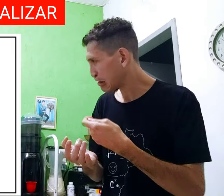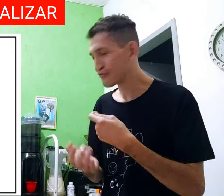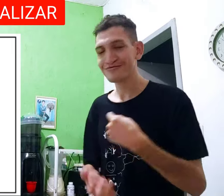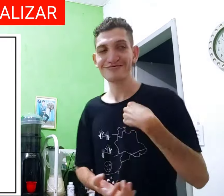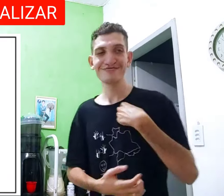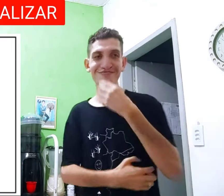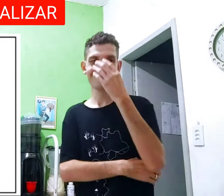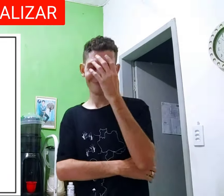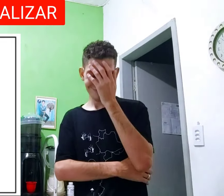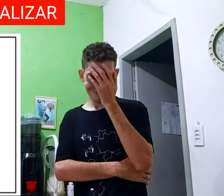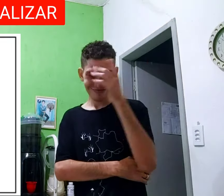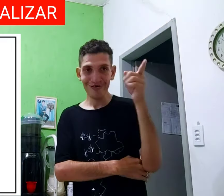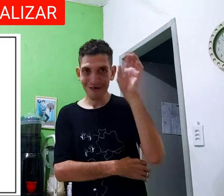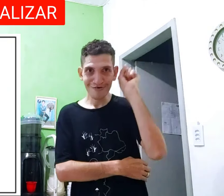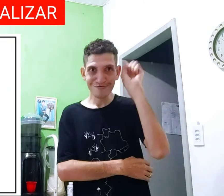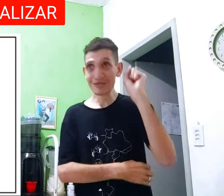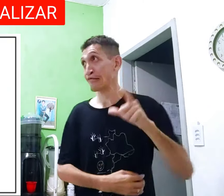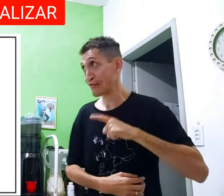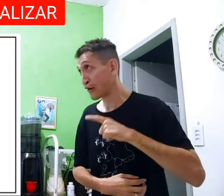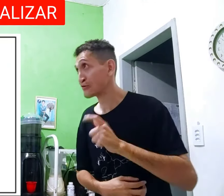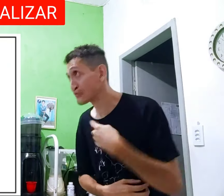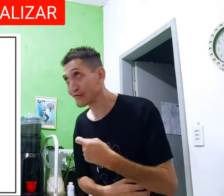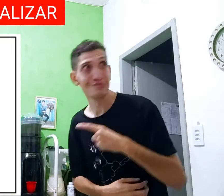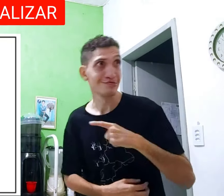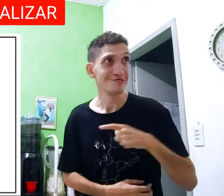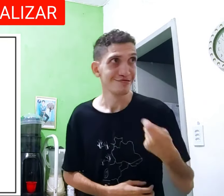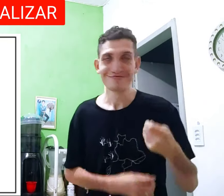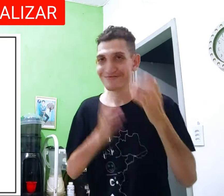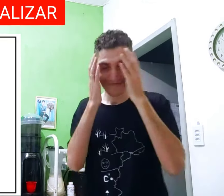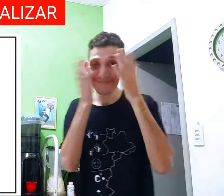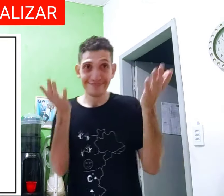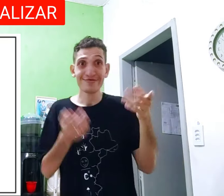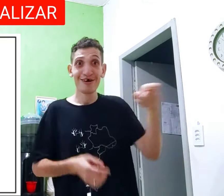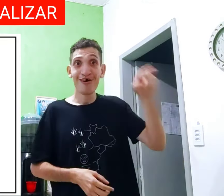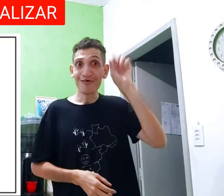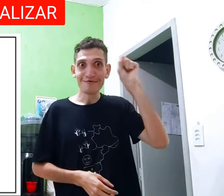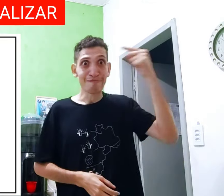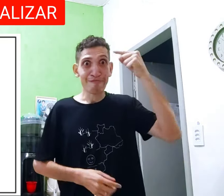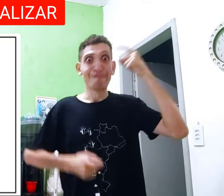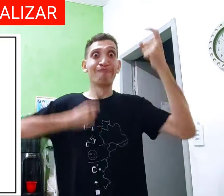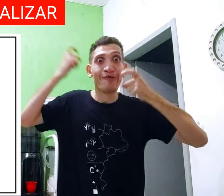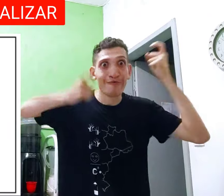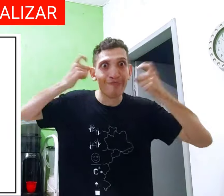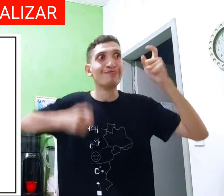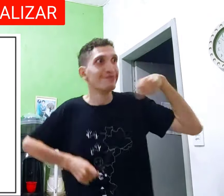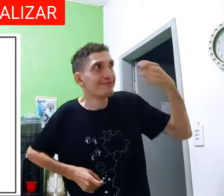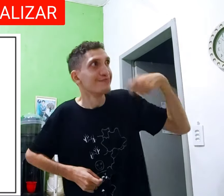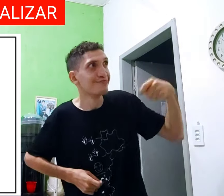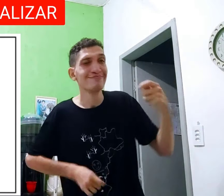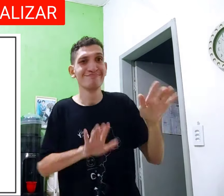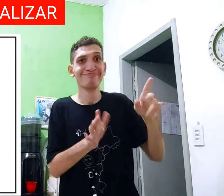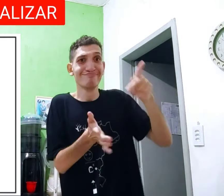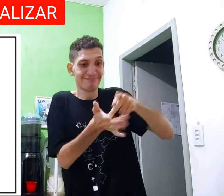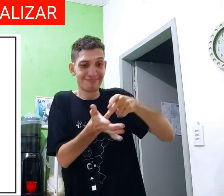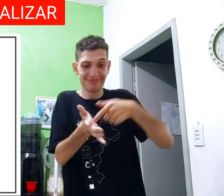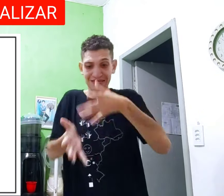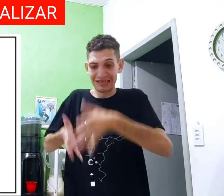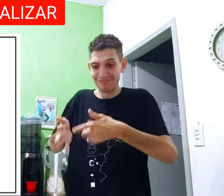Tem sinal pelo to? Eu o que tem? Eu ouvi o que é personal, personal. O homem fica preocupado por